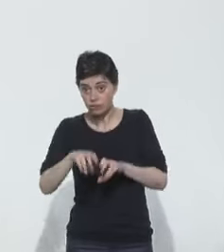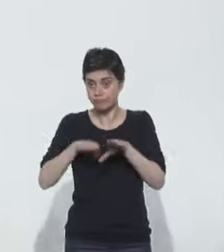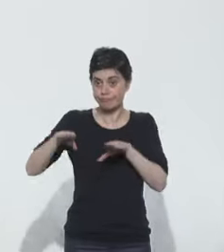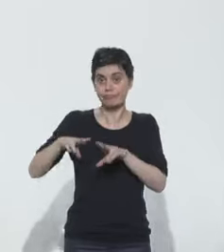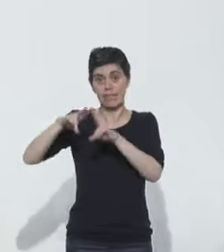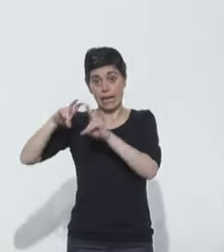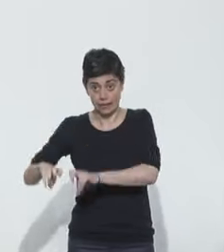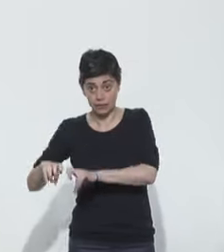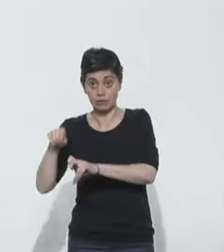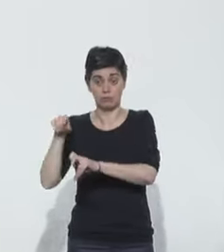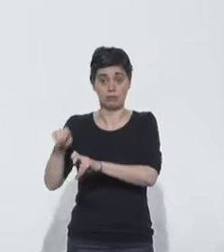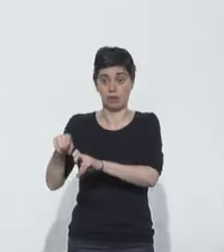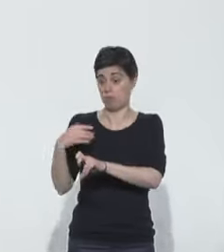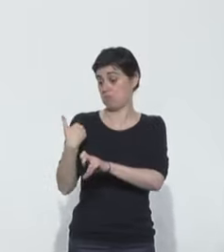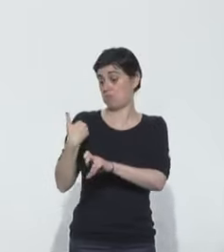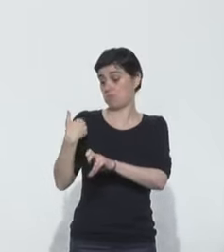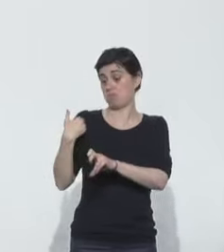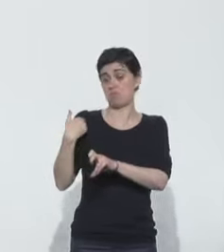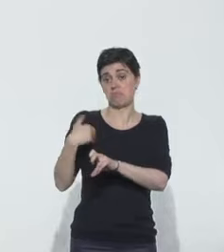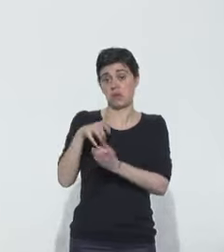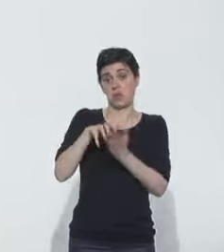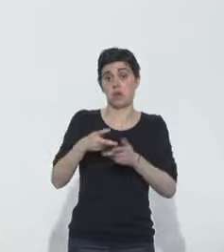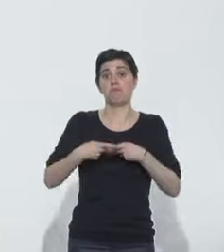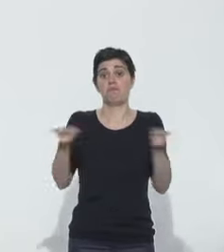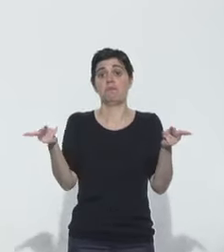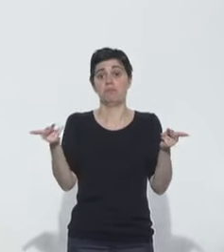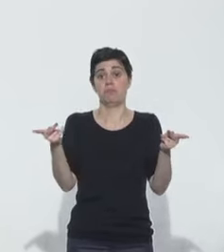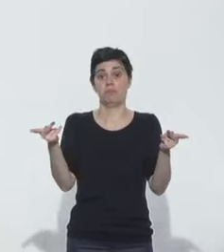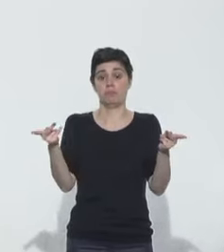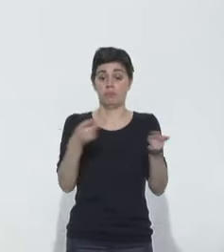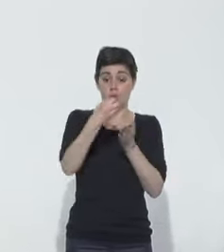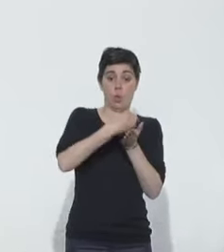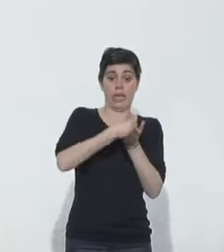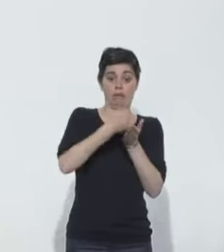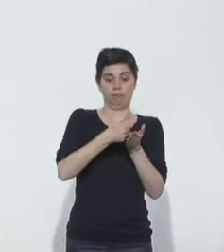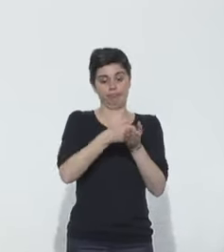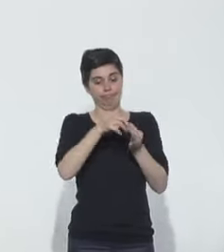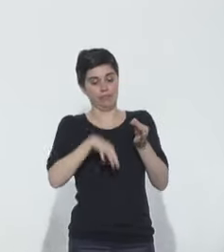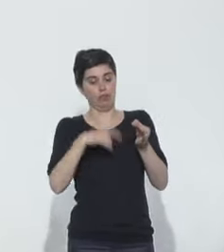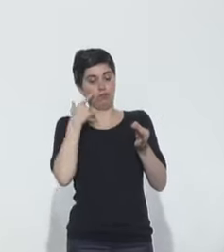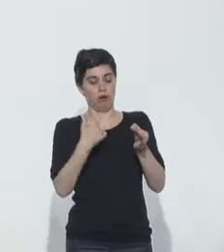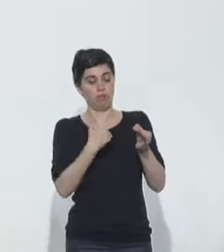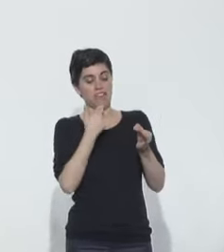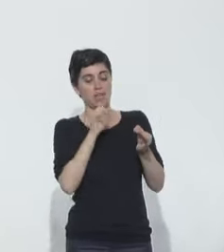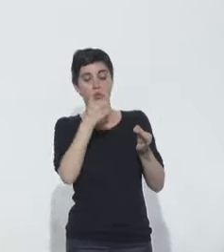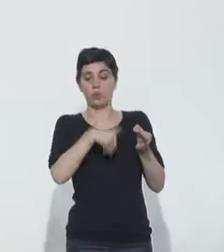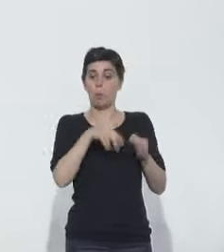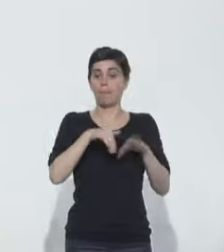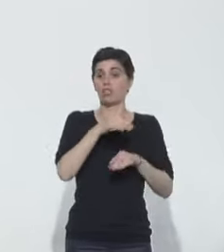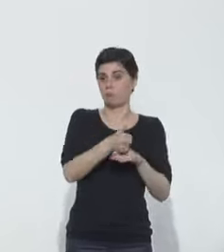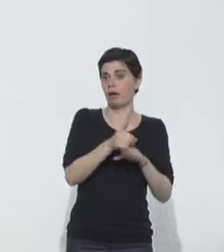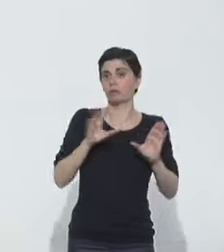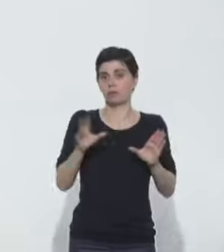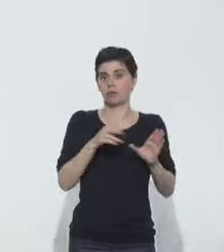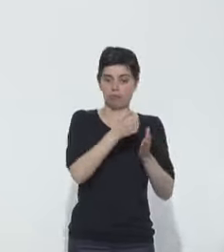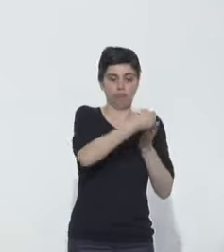une revue toute récente prescrite qui vient de faire le point sur les données que nous avons en termes d'efficacité et de sécurité de cette molécule. Donc nous